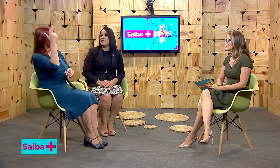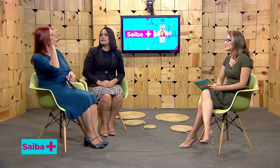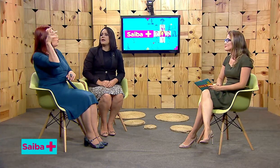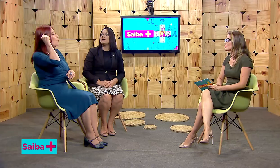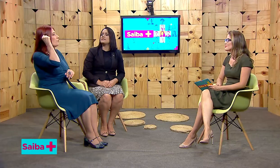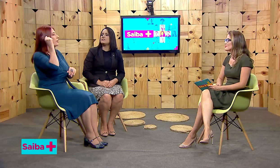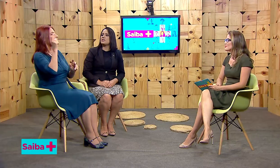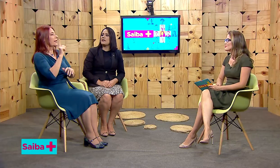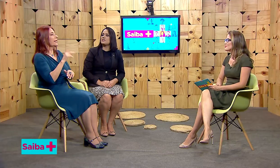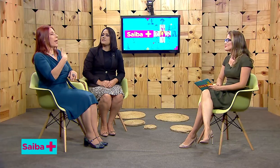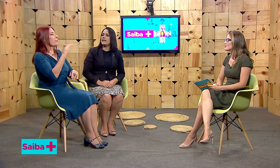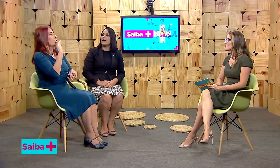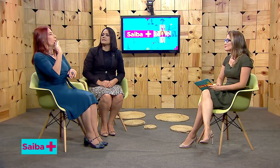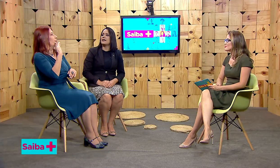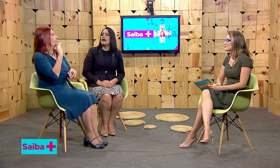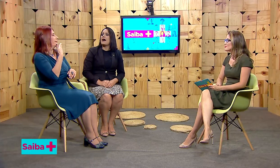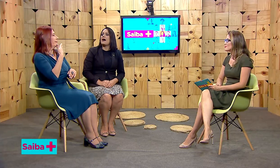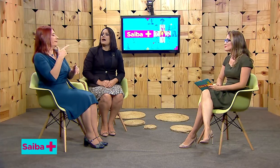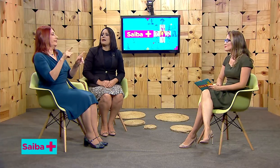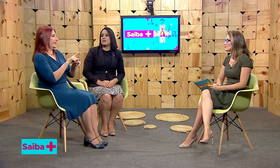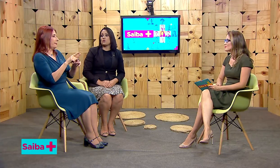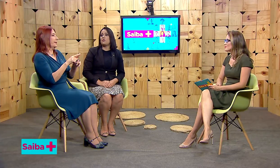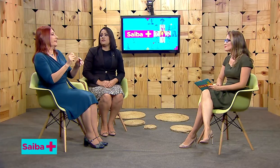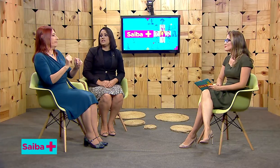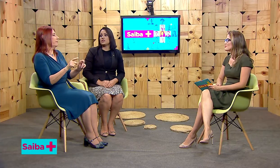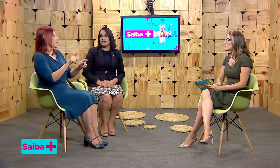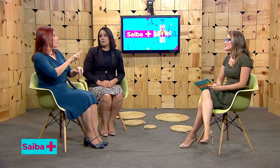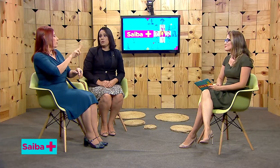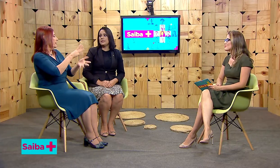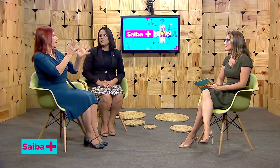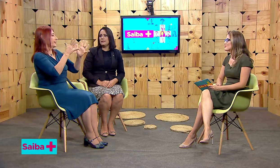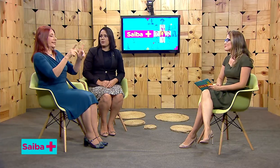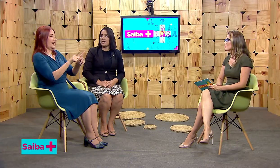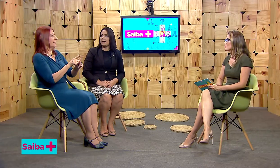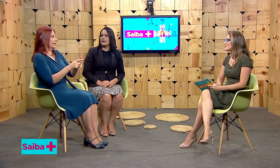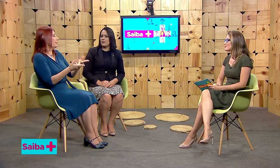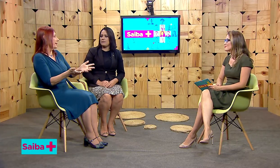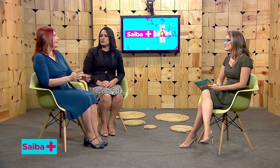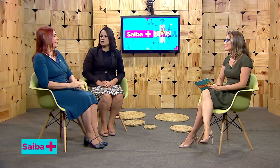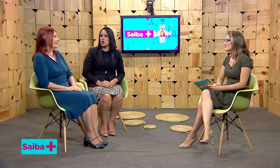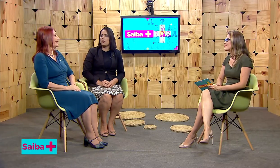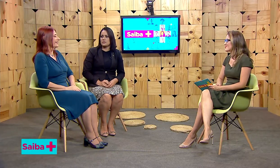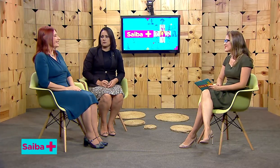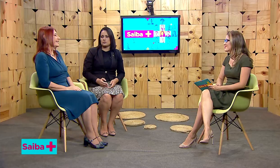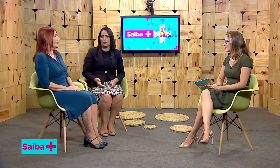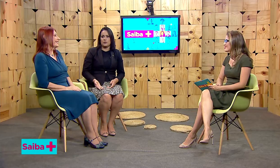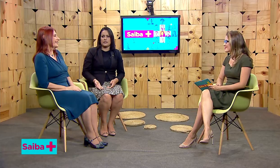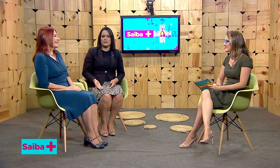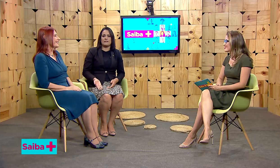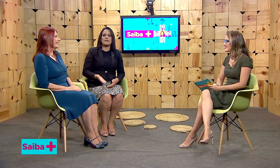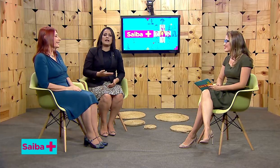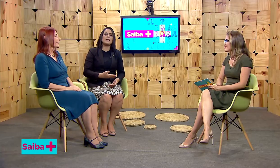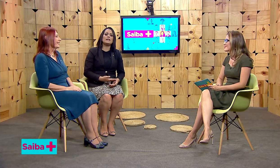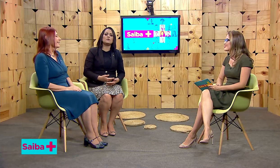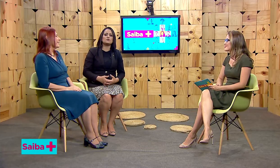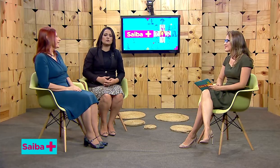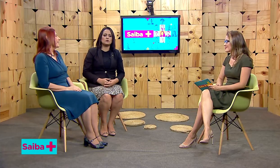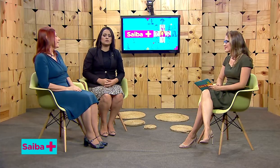Então existe a diferença. A pessoa ouvinte que é muda porque ela não emite sons e não se comunica pela fala. E os surdos,